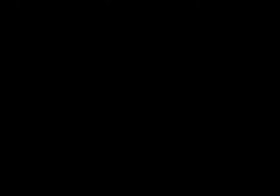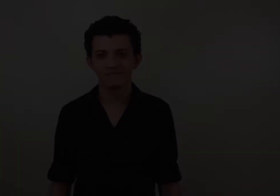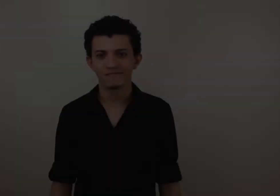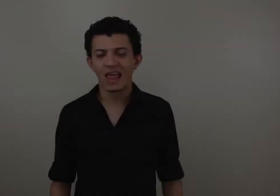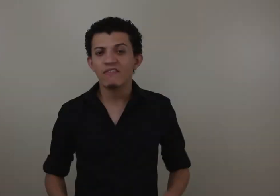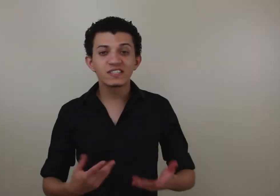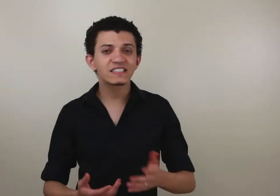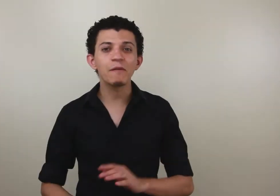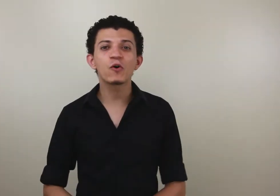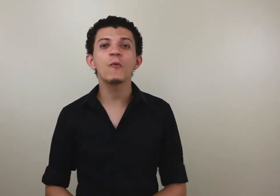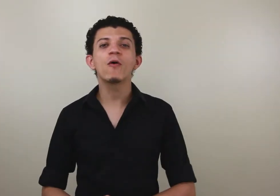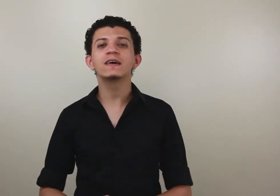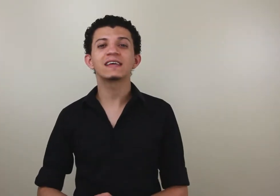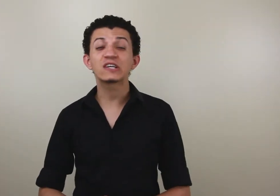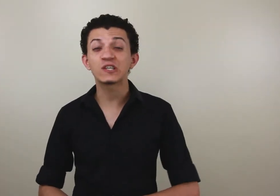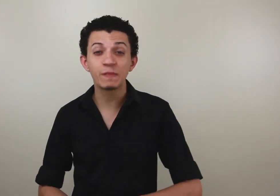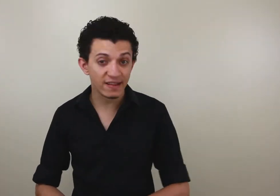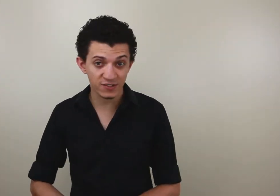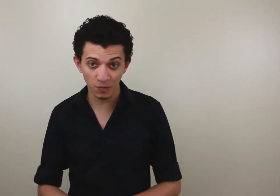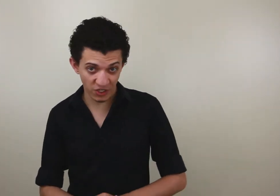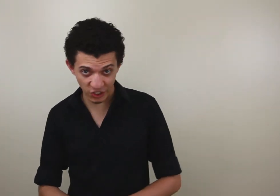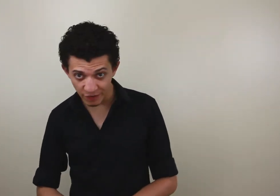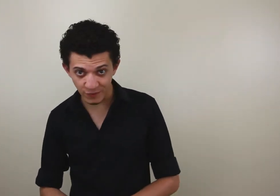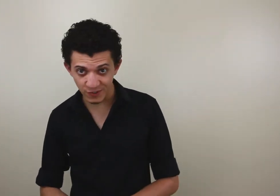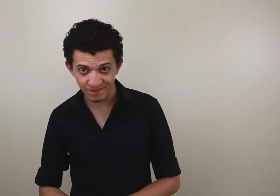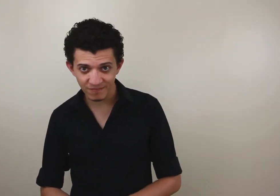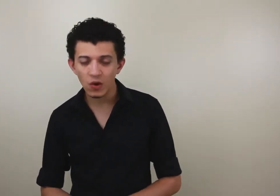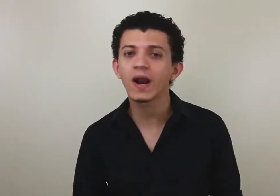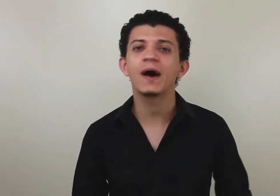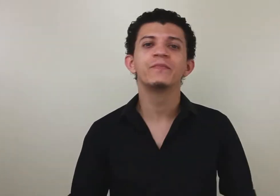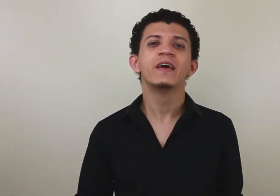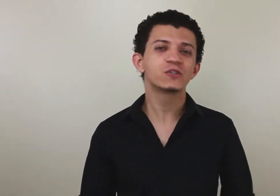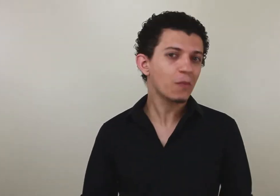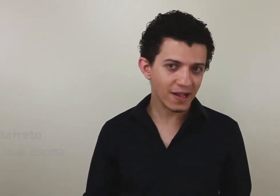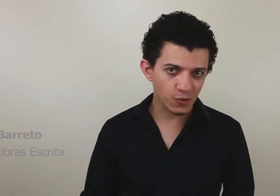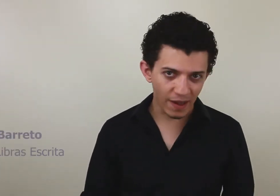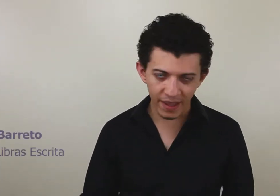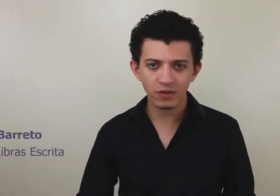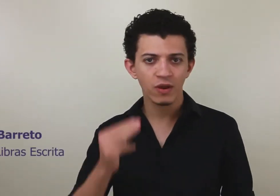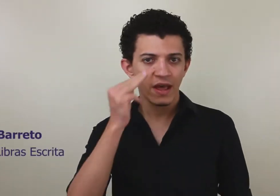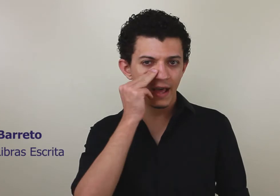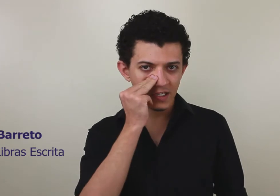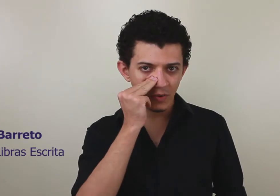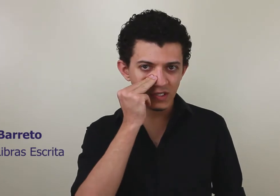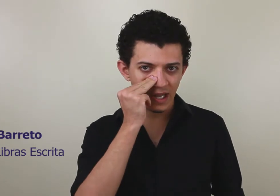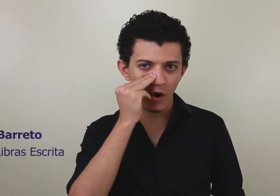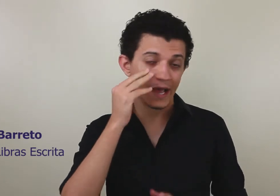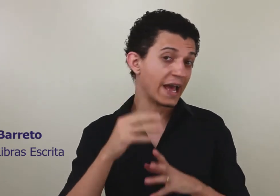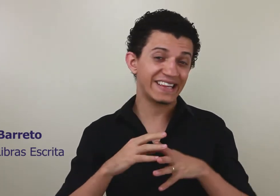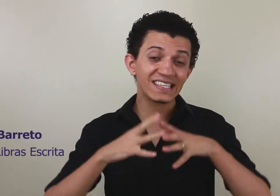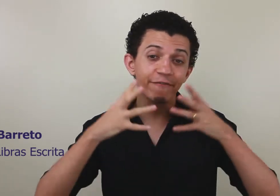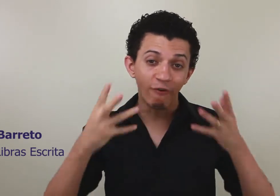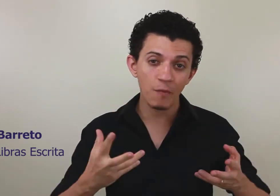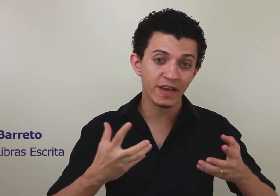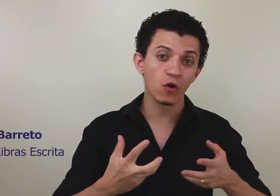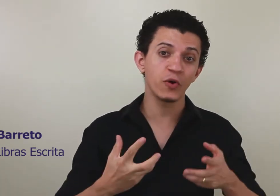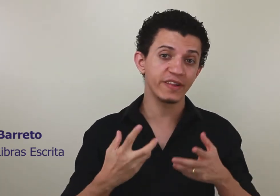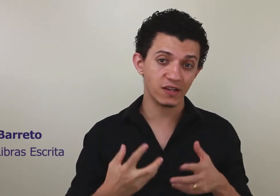Você sabe como alcançar suas metas e objetivos? Olá, eu sou o Matos Barreto, esse é o meu sinal, é dessa forma que a comunidade